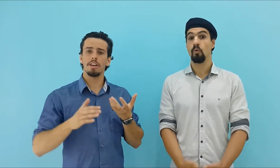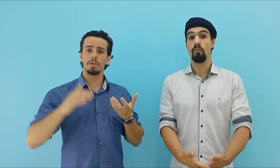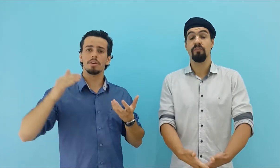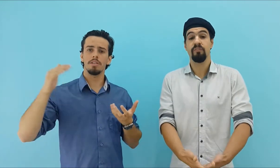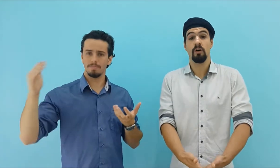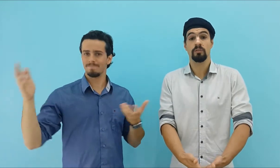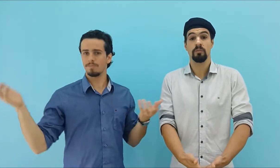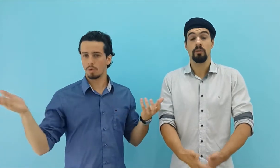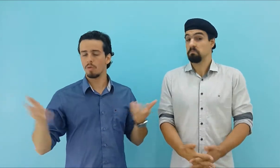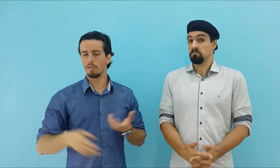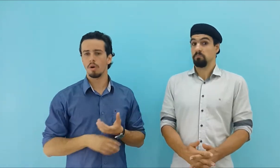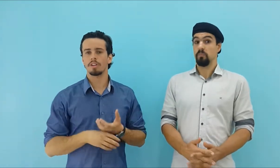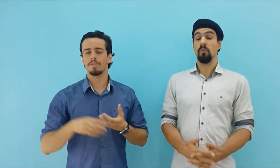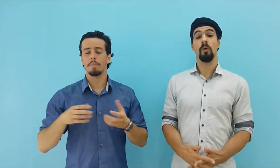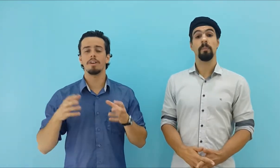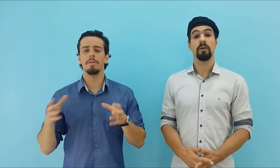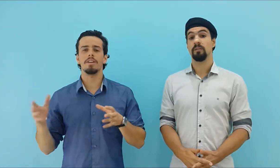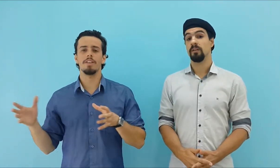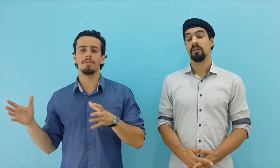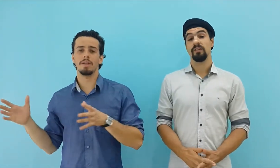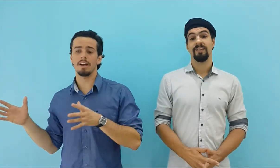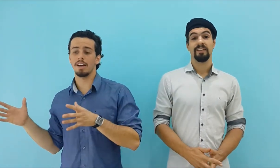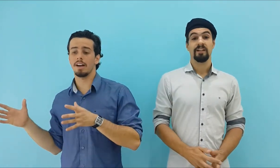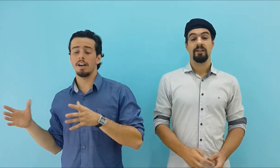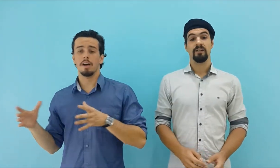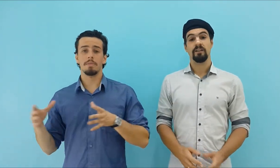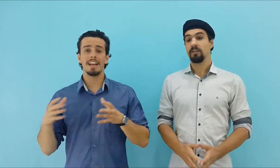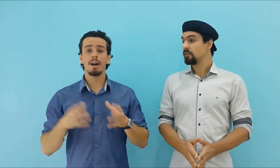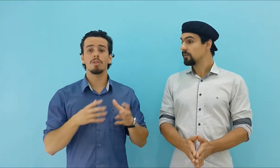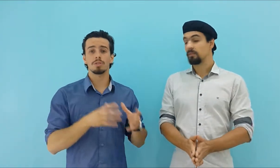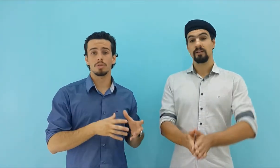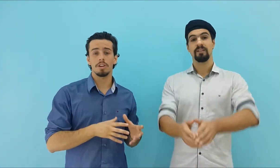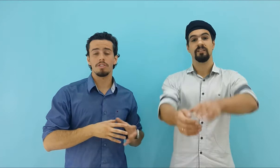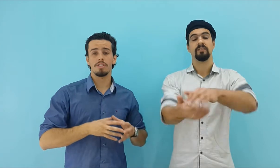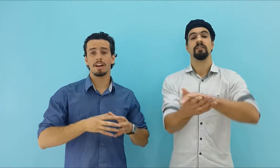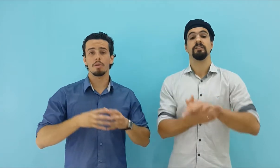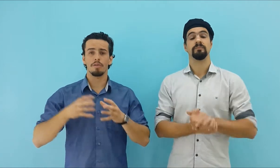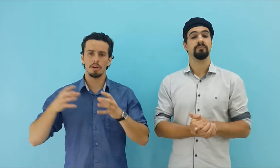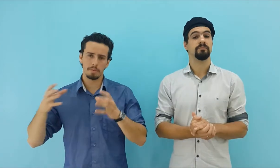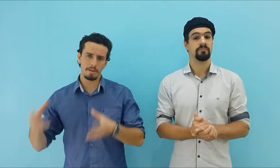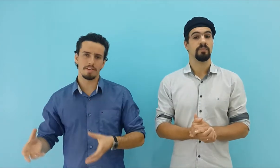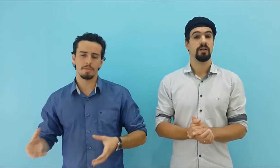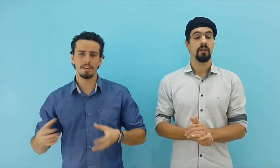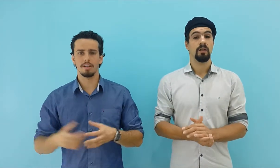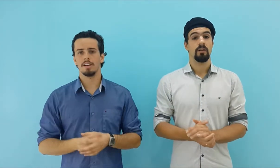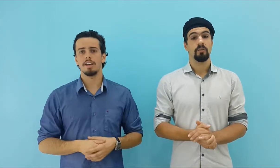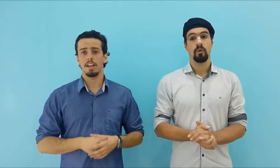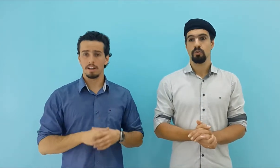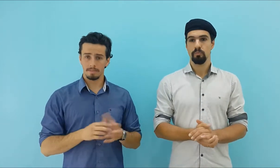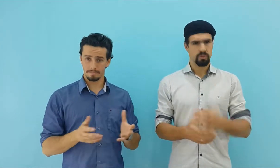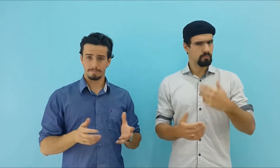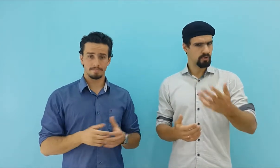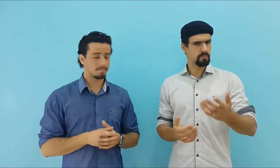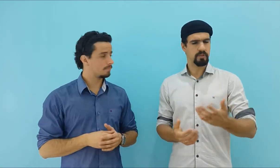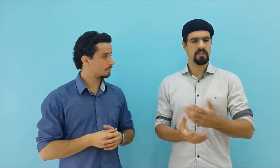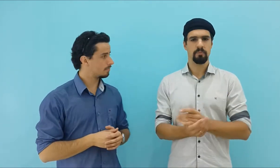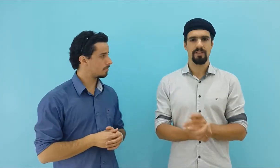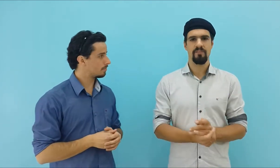dinheiro forte. Um conforto, vai poder me dar condições de gerar conforto para a minha família. Quando minha esposa, por exemplo, estava